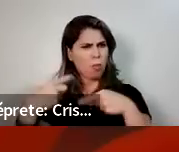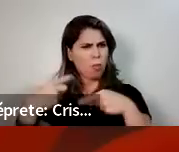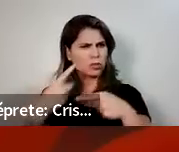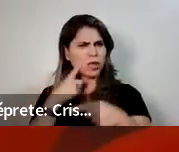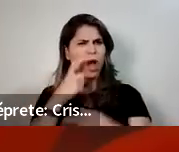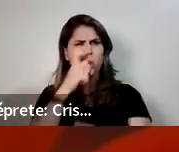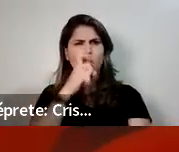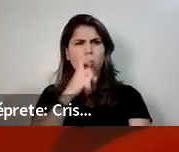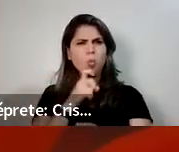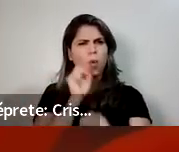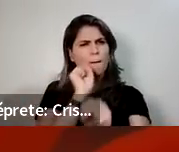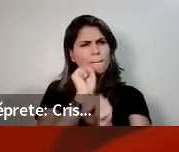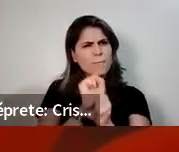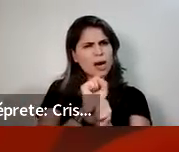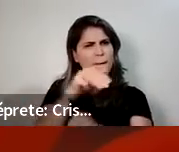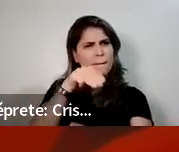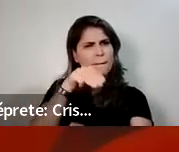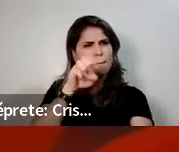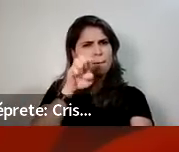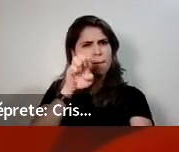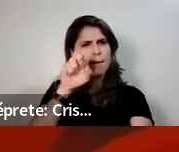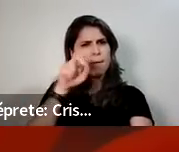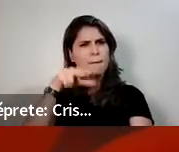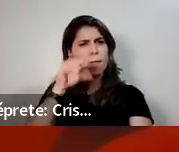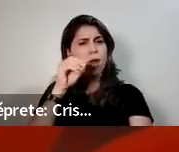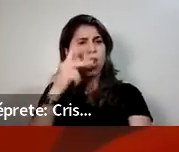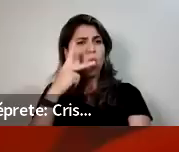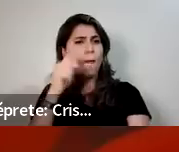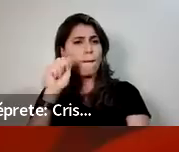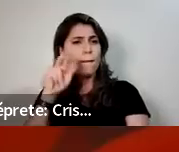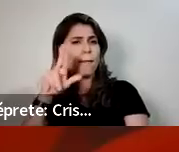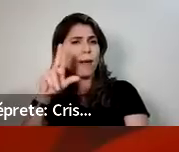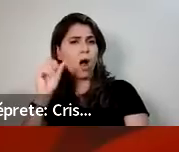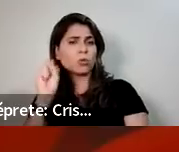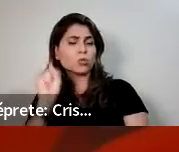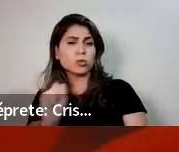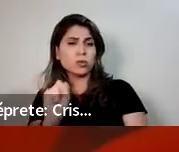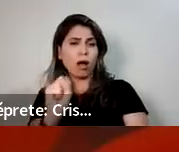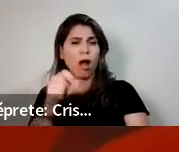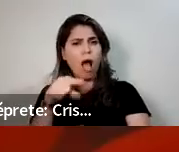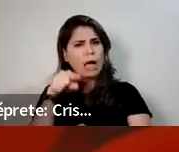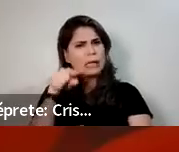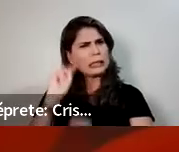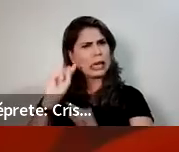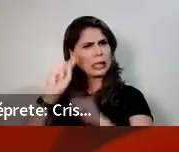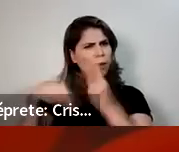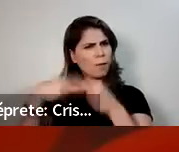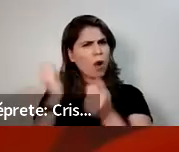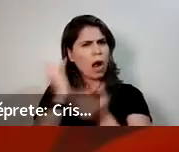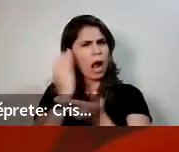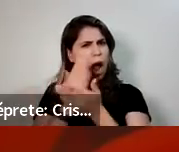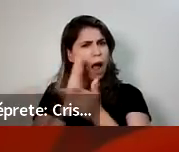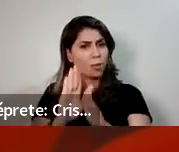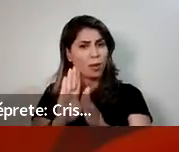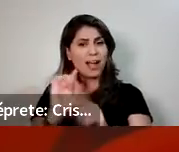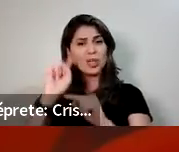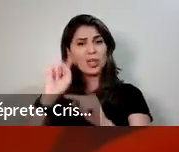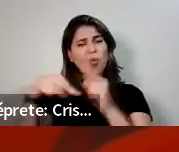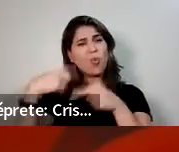a última menstruação e dura até o final da vida. E esse período, as mulheres acabam tendo